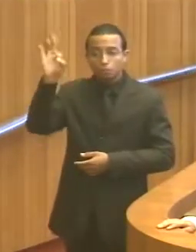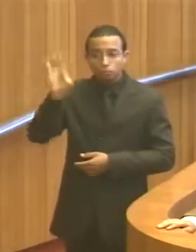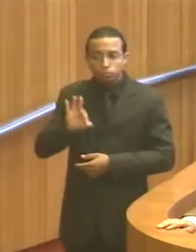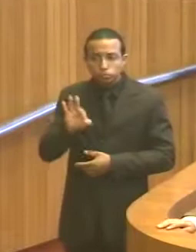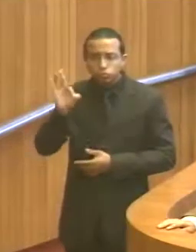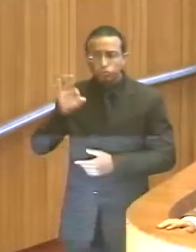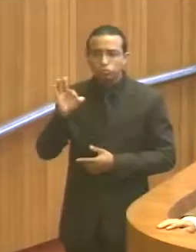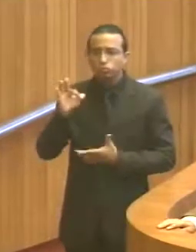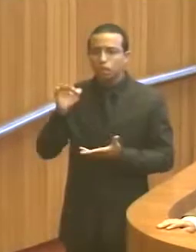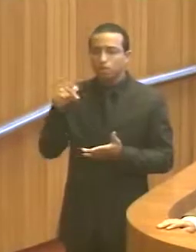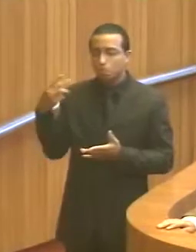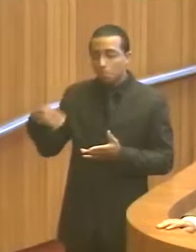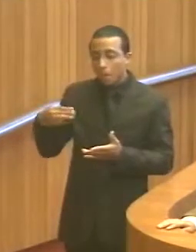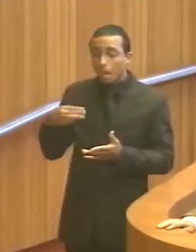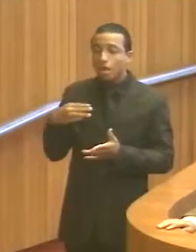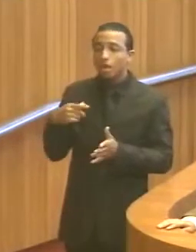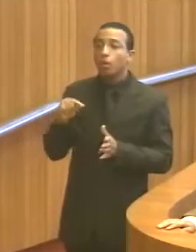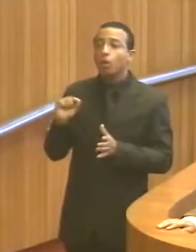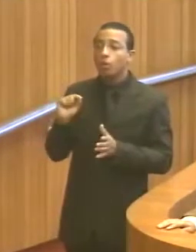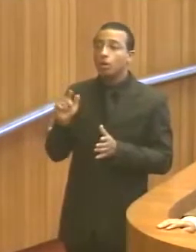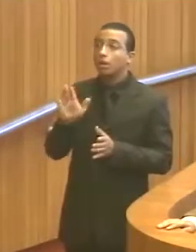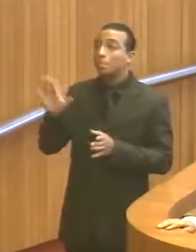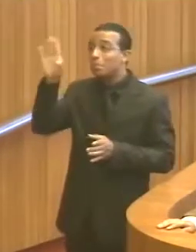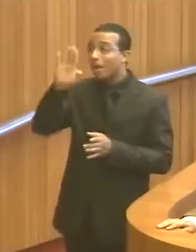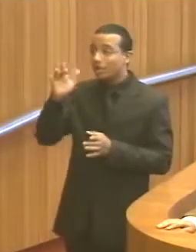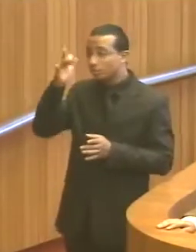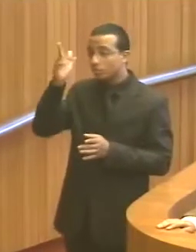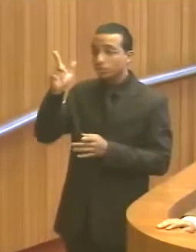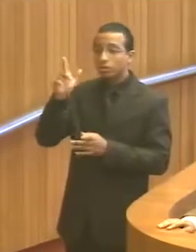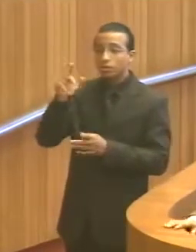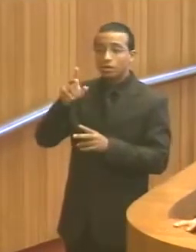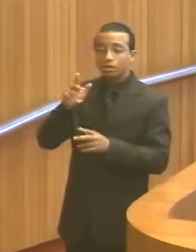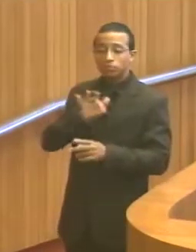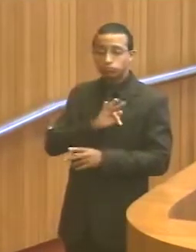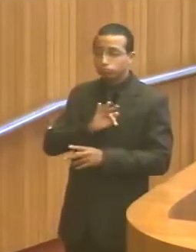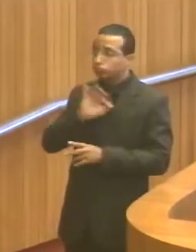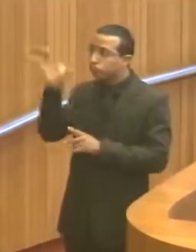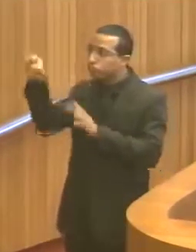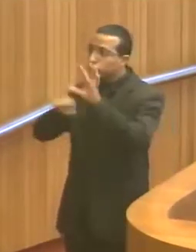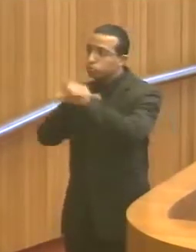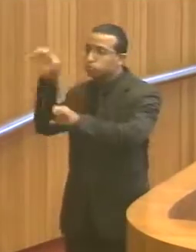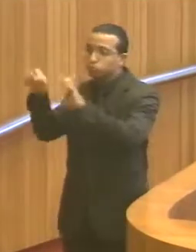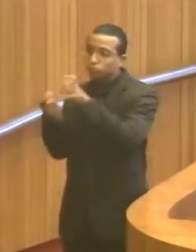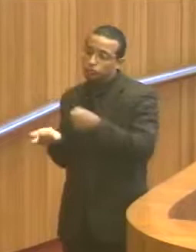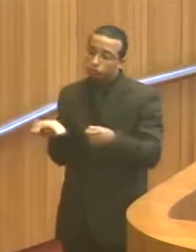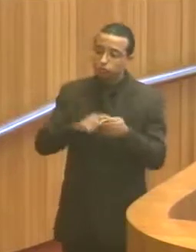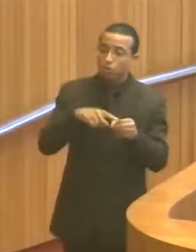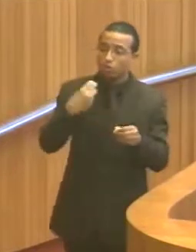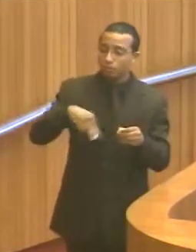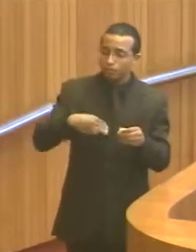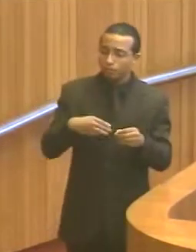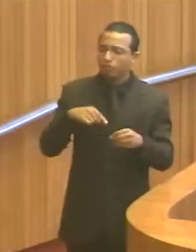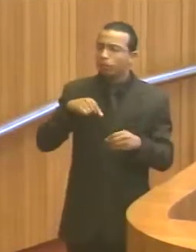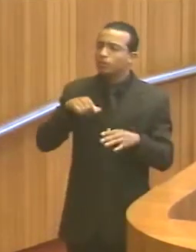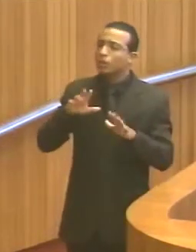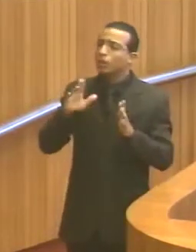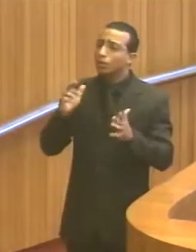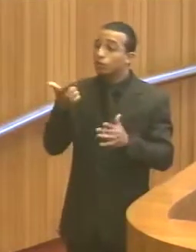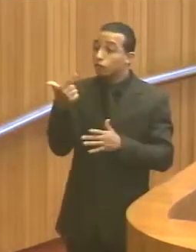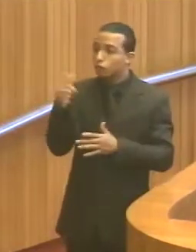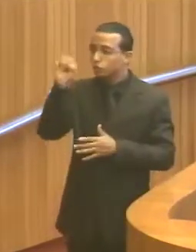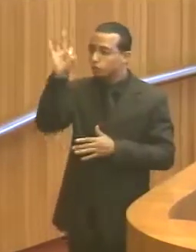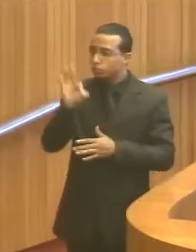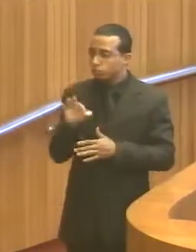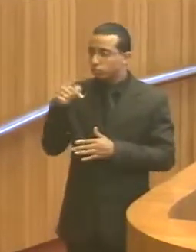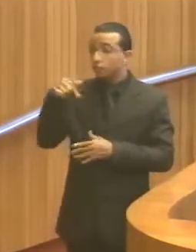resgatados em todo o país. E eu chamo a atenção para esse dado, porque ao mesmo tempo que sai este relatório,